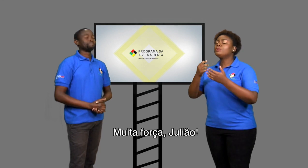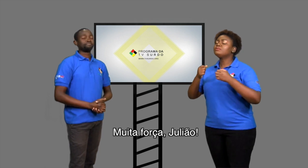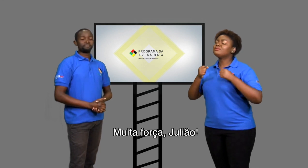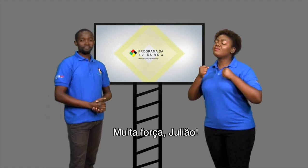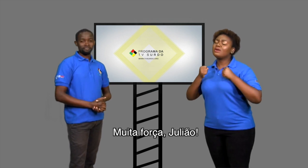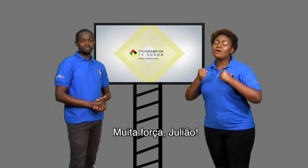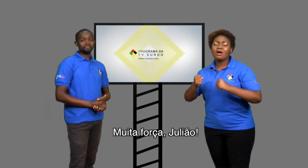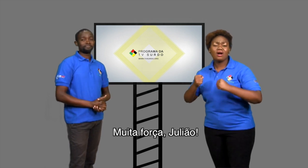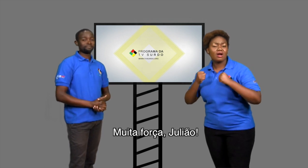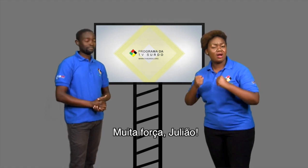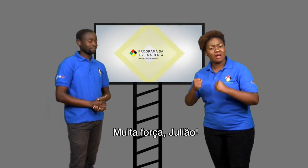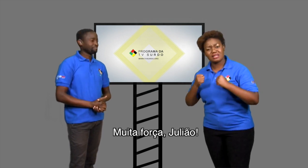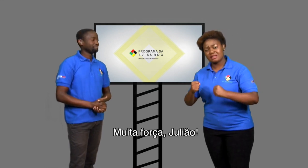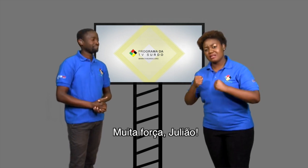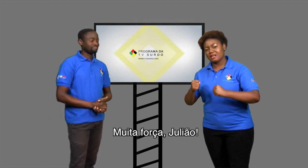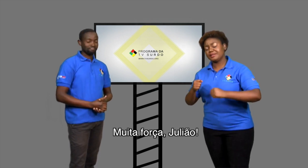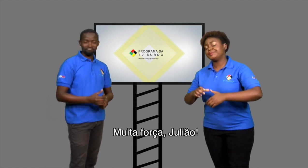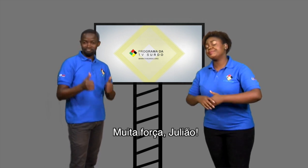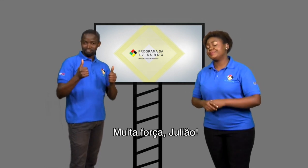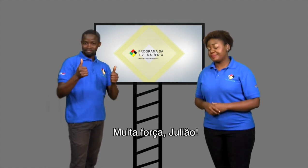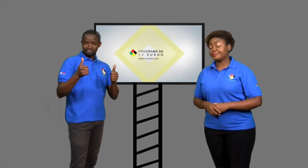Muita força Julião